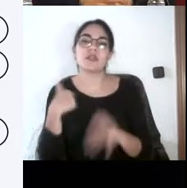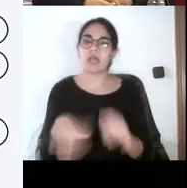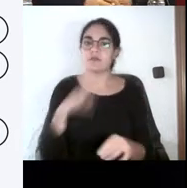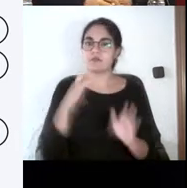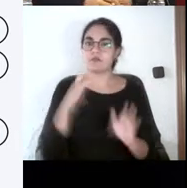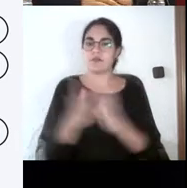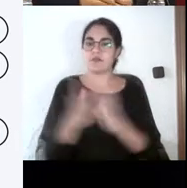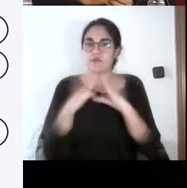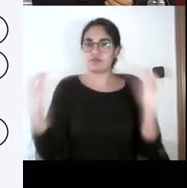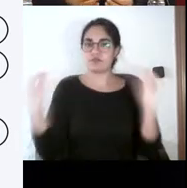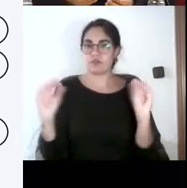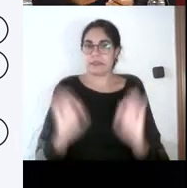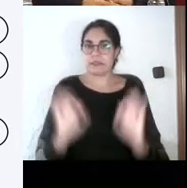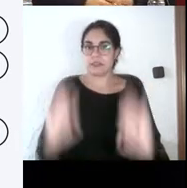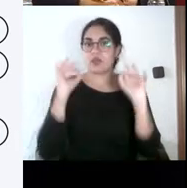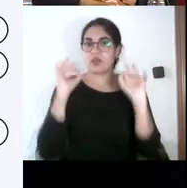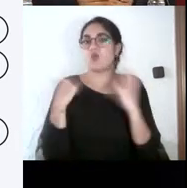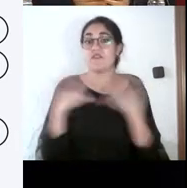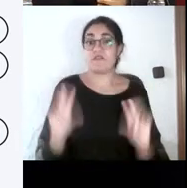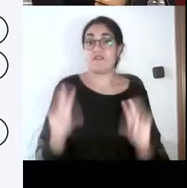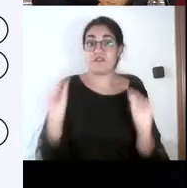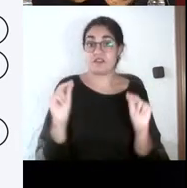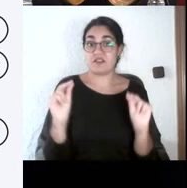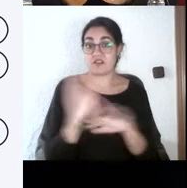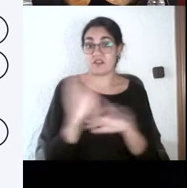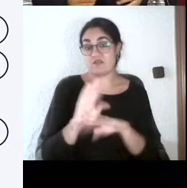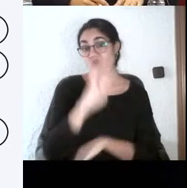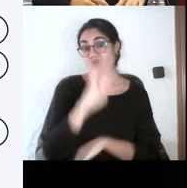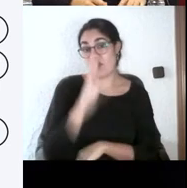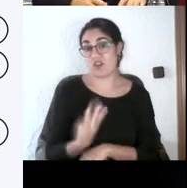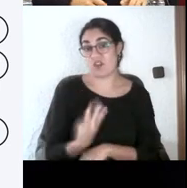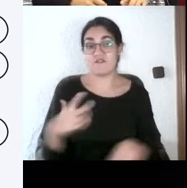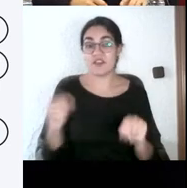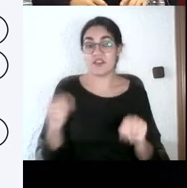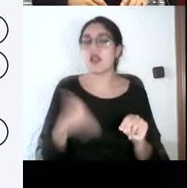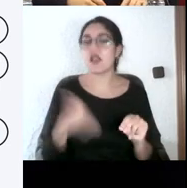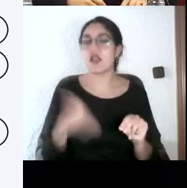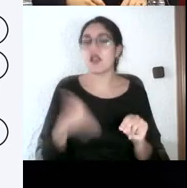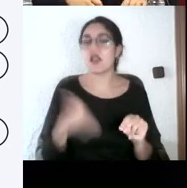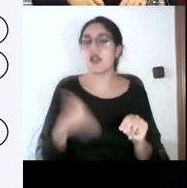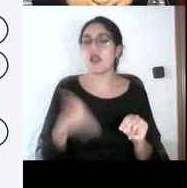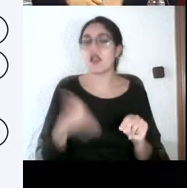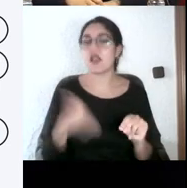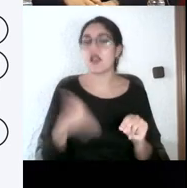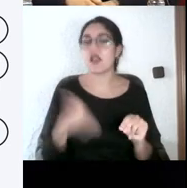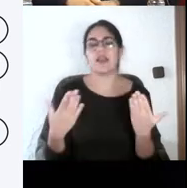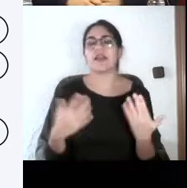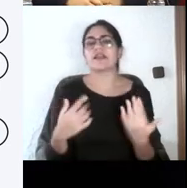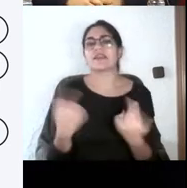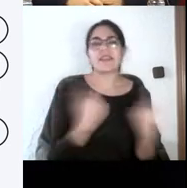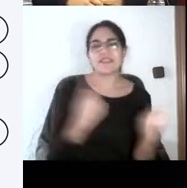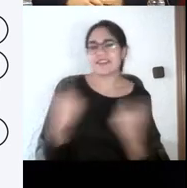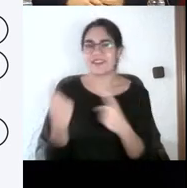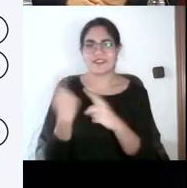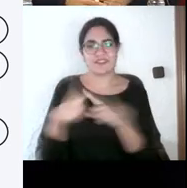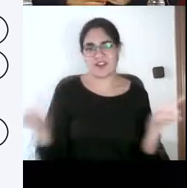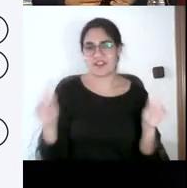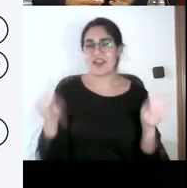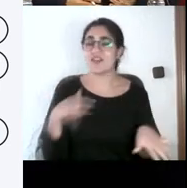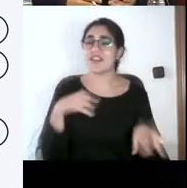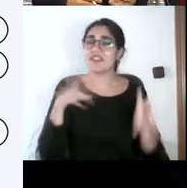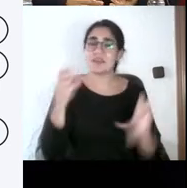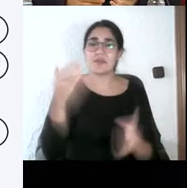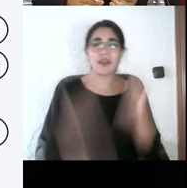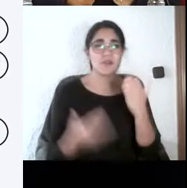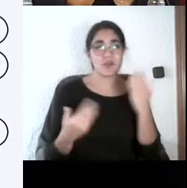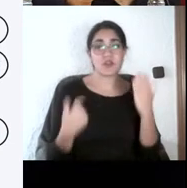no necesita eso siempre. Entonces, al final lo que decía Pedro, yo creo que la evaluación no es buena o